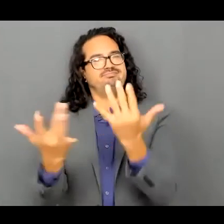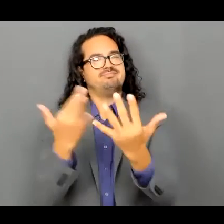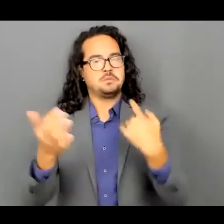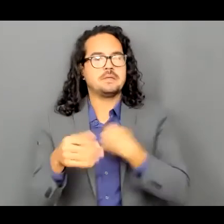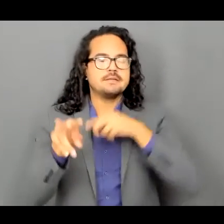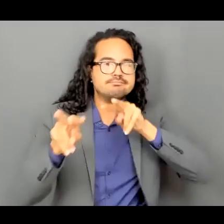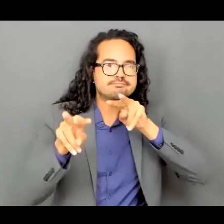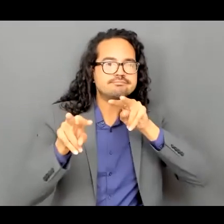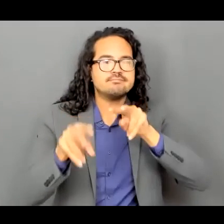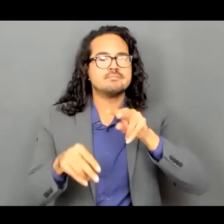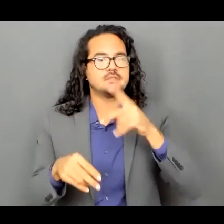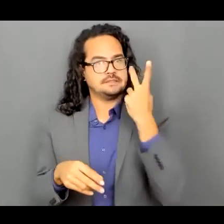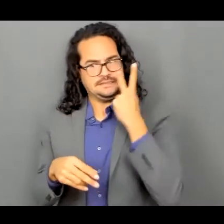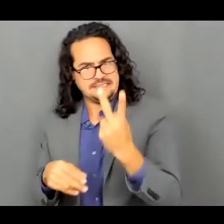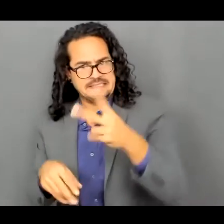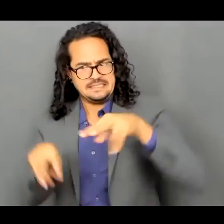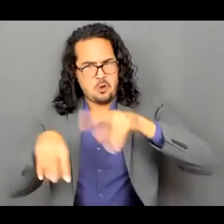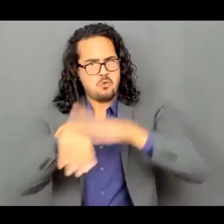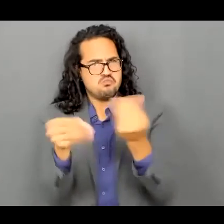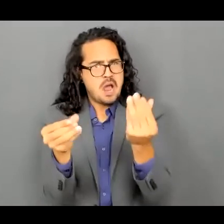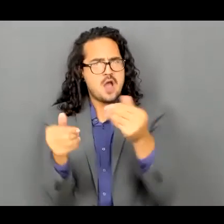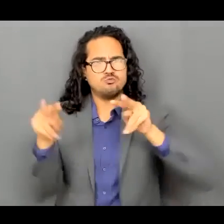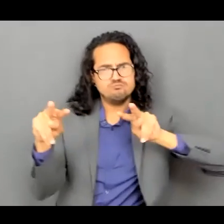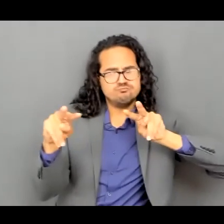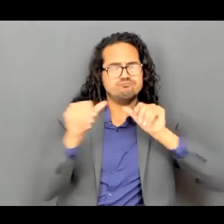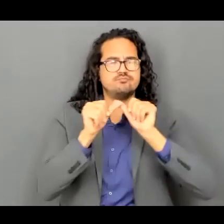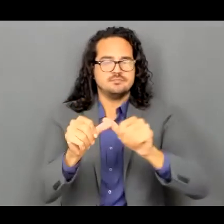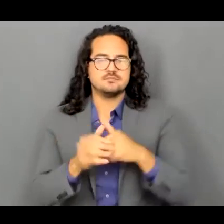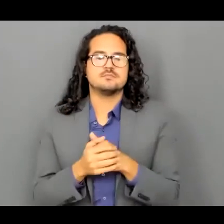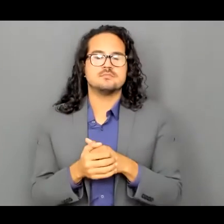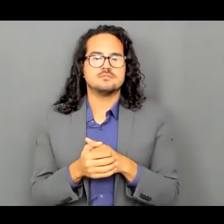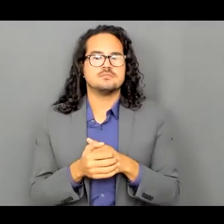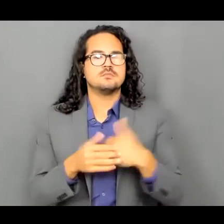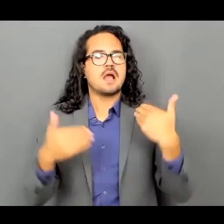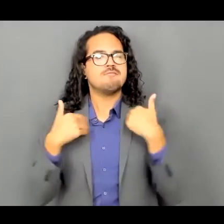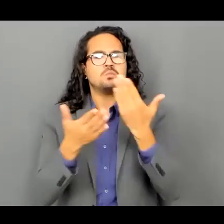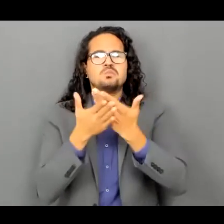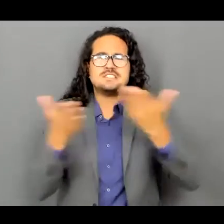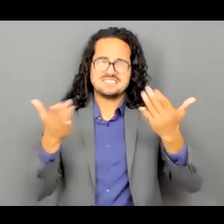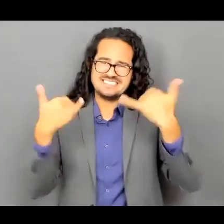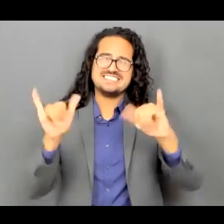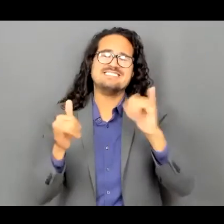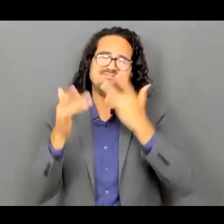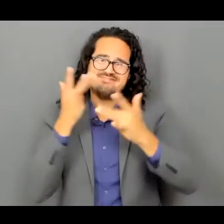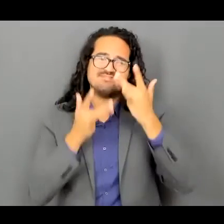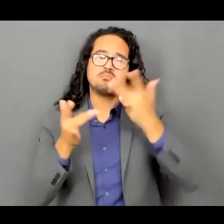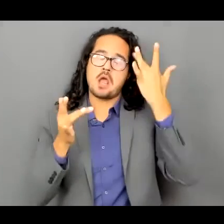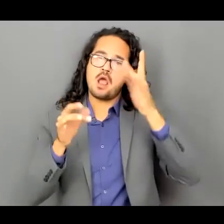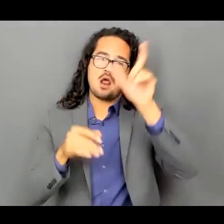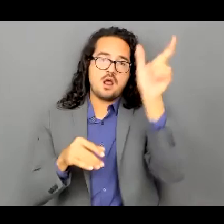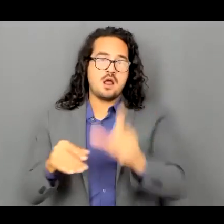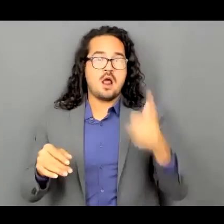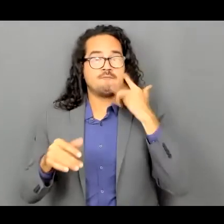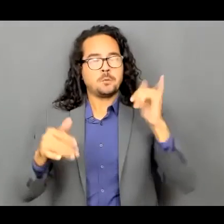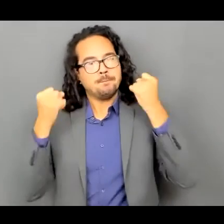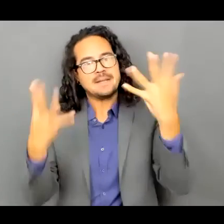tenemos nuestros ojos en en el incendio bueno hay recursos los recursos están muy bajos en cuestión de al